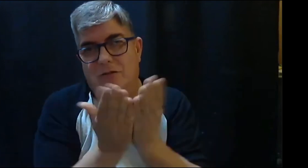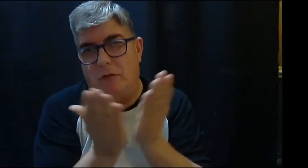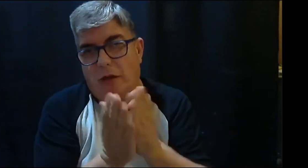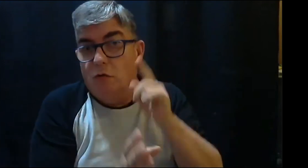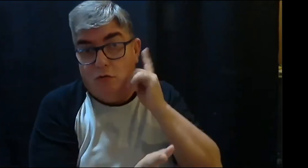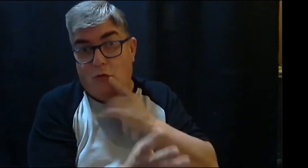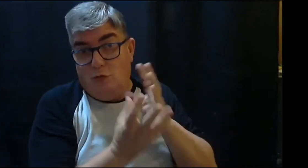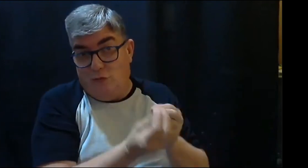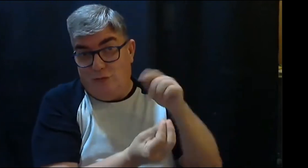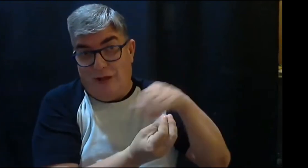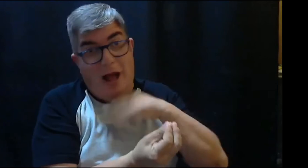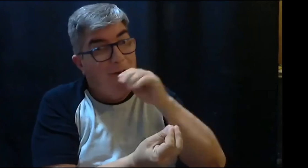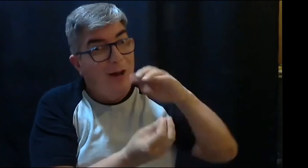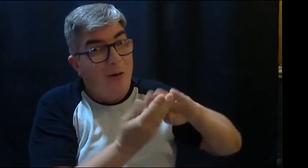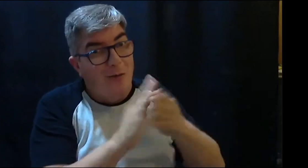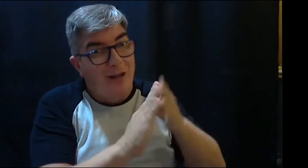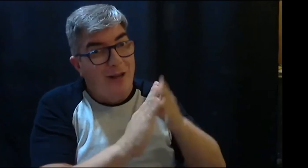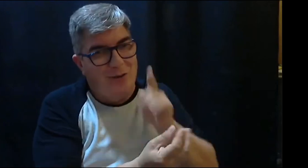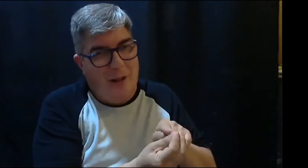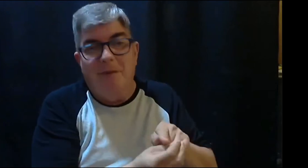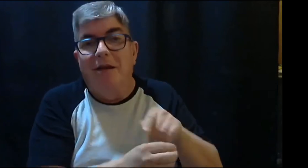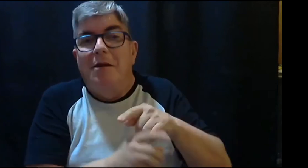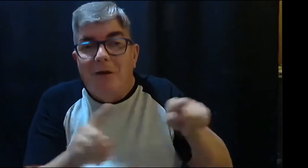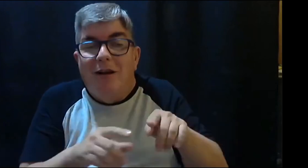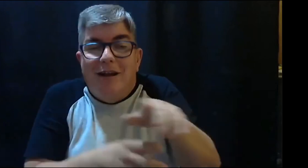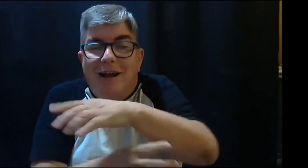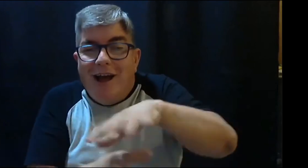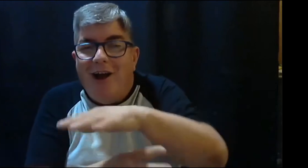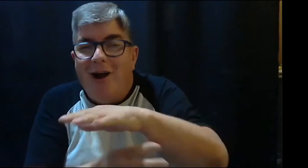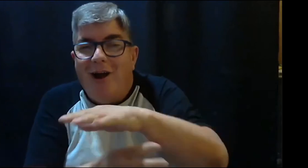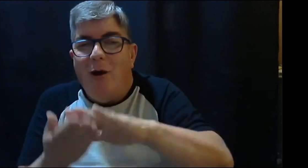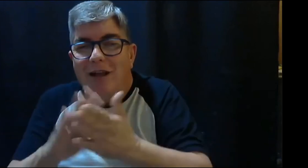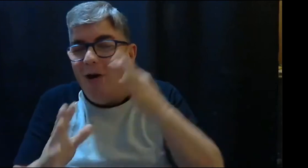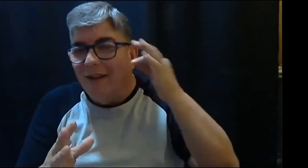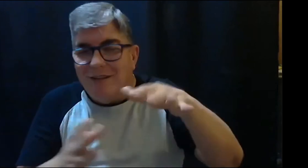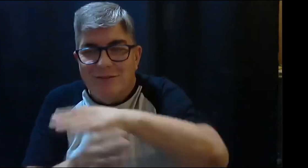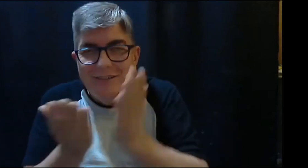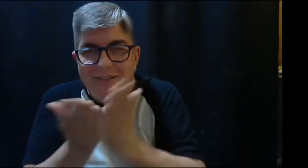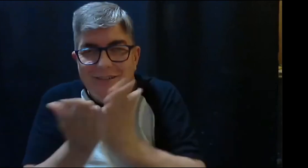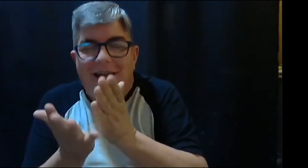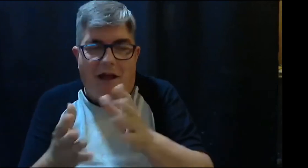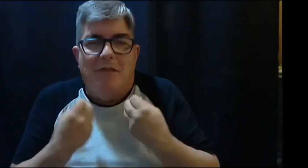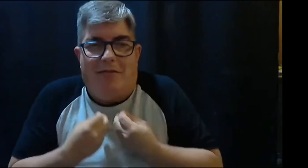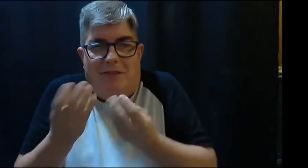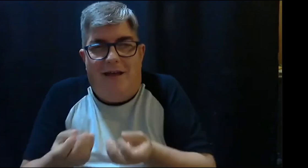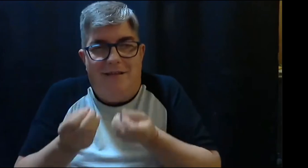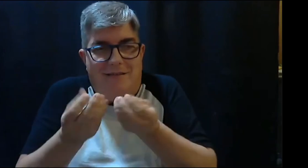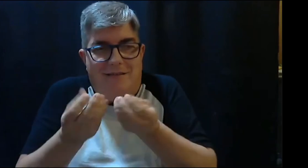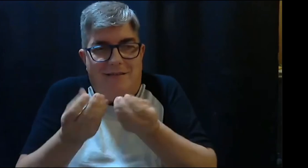personas sordas realmente puedan acceder a la educación porque la cantidad de personas sordas que hay en la comunidad en estos